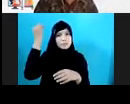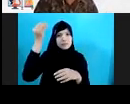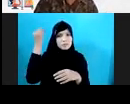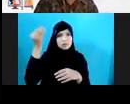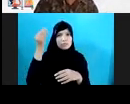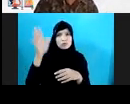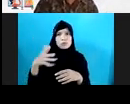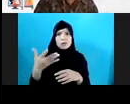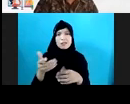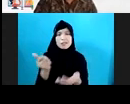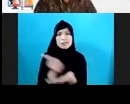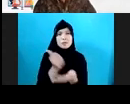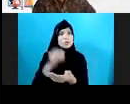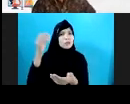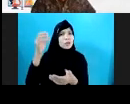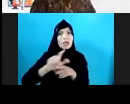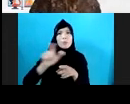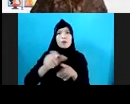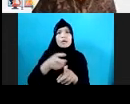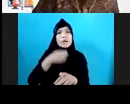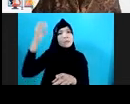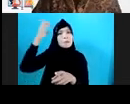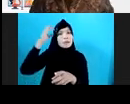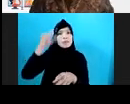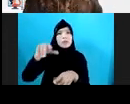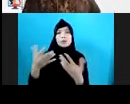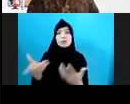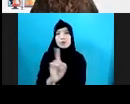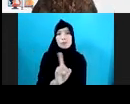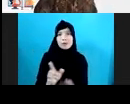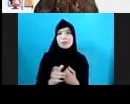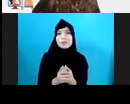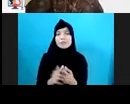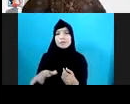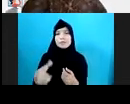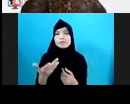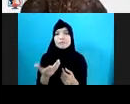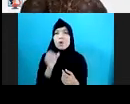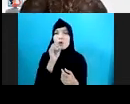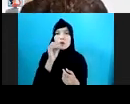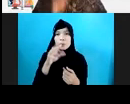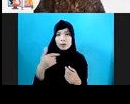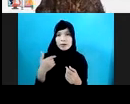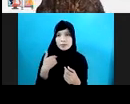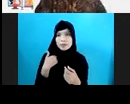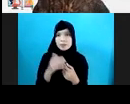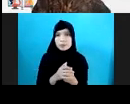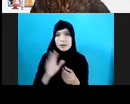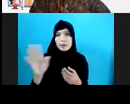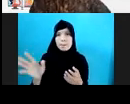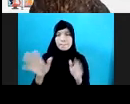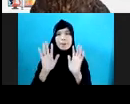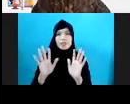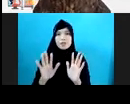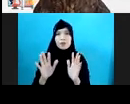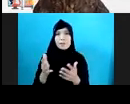pemerintah. Rekomendasi saya ini terakhir, Ibu Yanti. Pertama adalah platform media sosial,